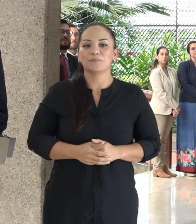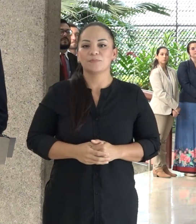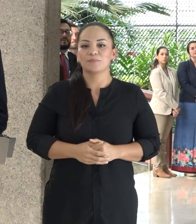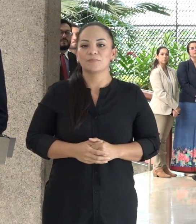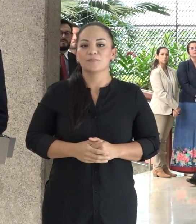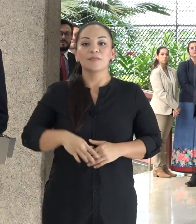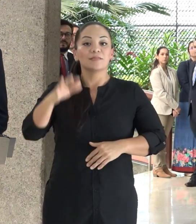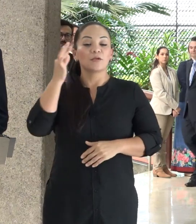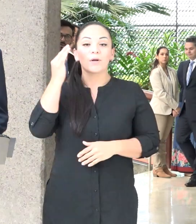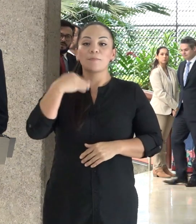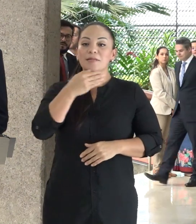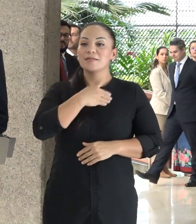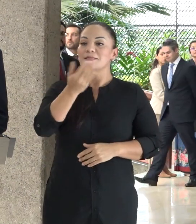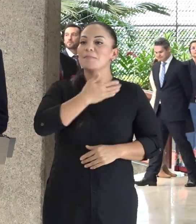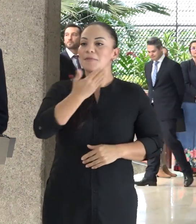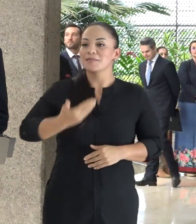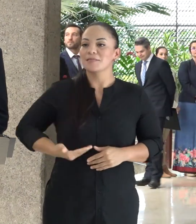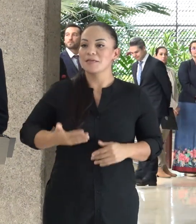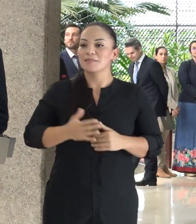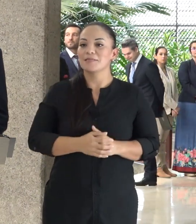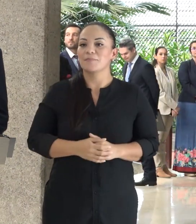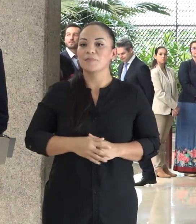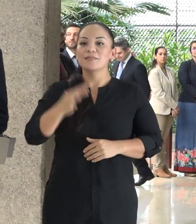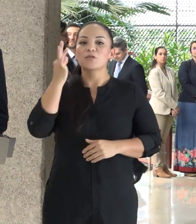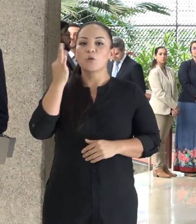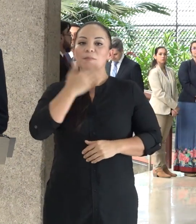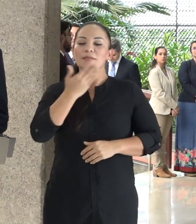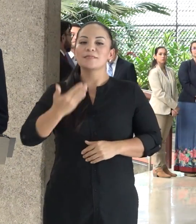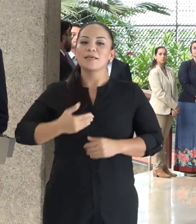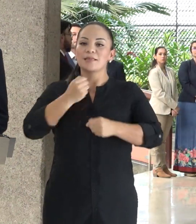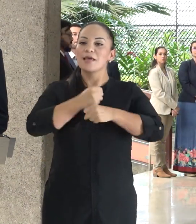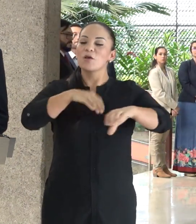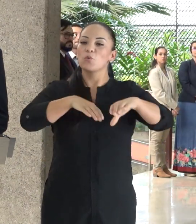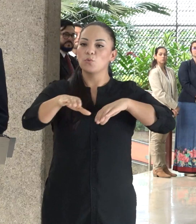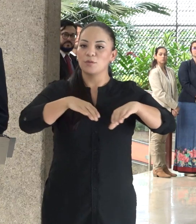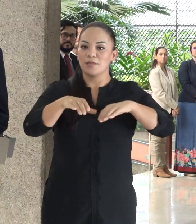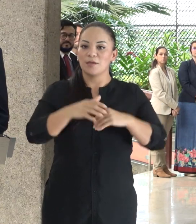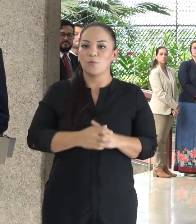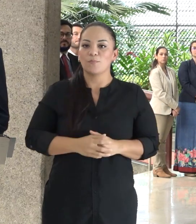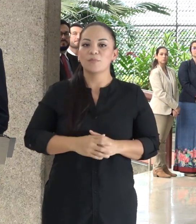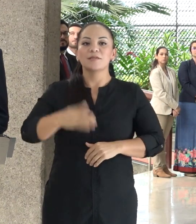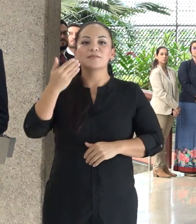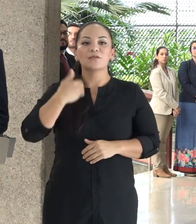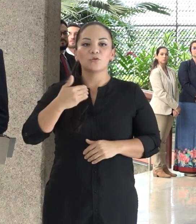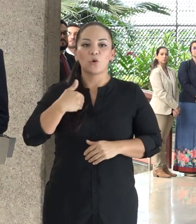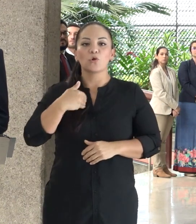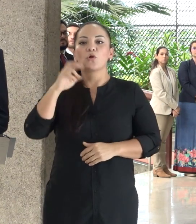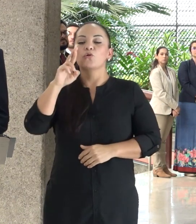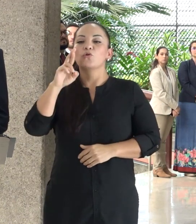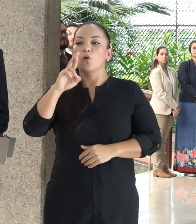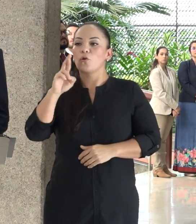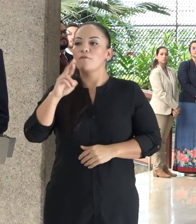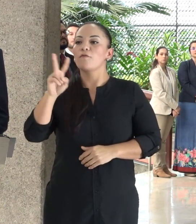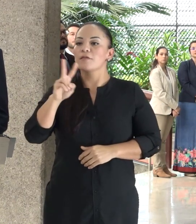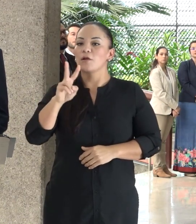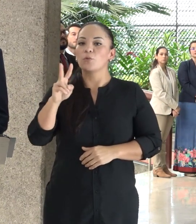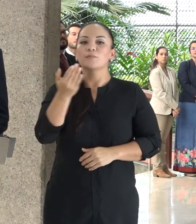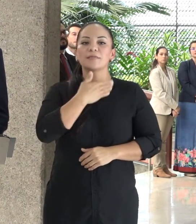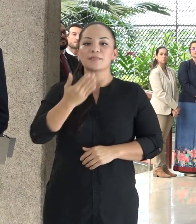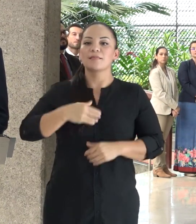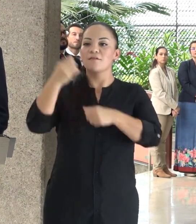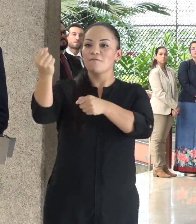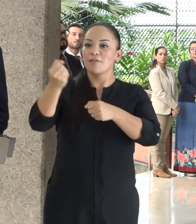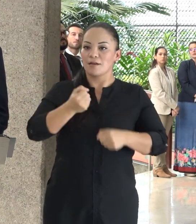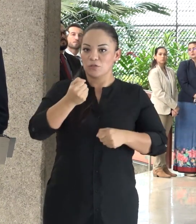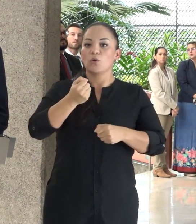señora ministra de la Presidencia, señor presidente ejecutivo, señor Rodolfo Villalobos, presidente de la Federación,